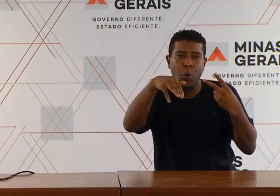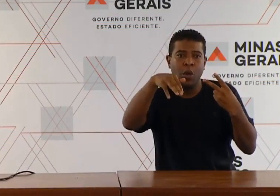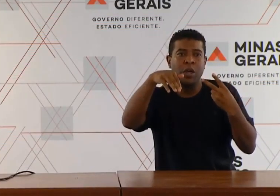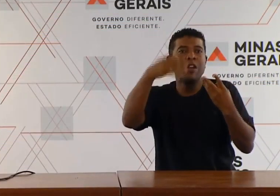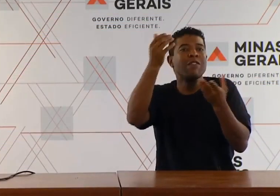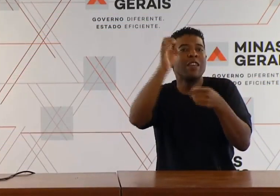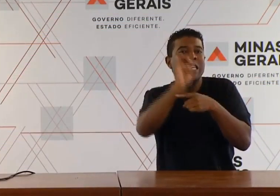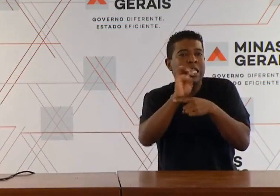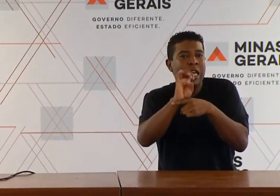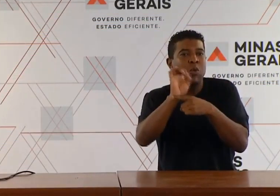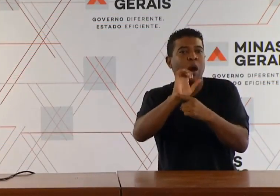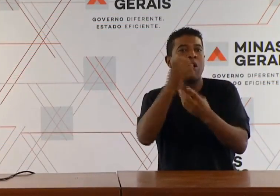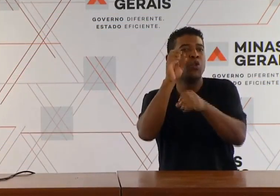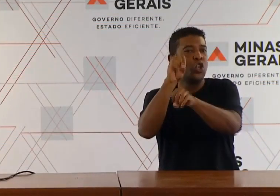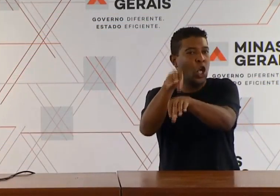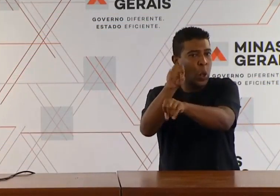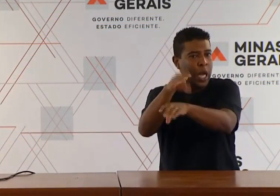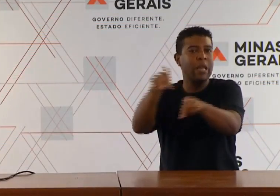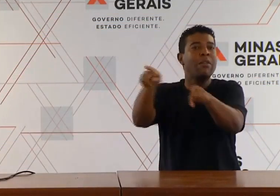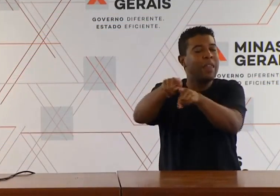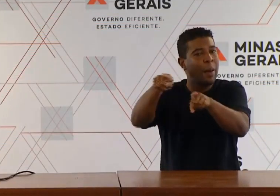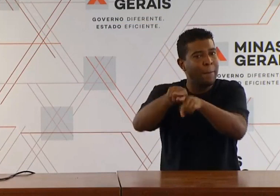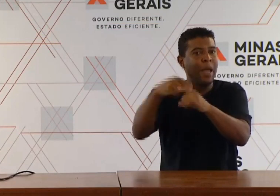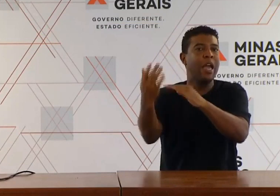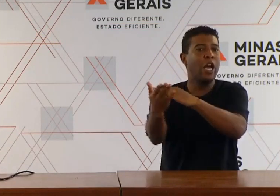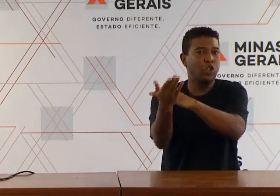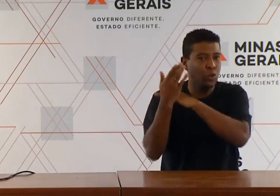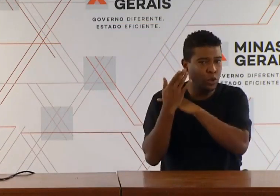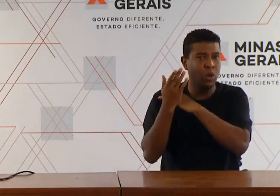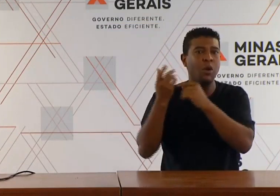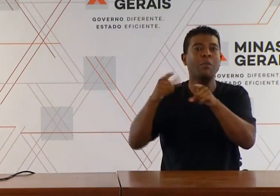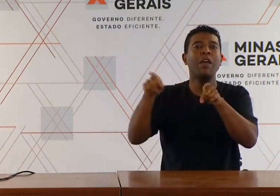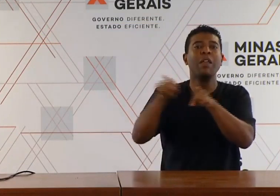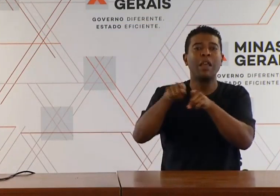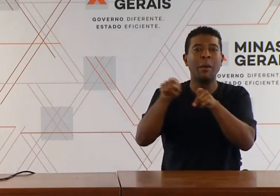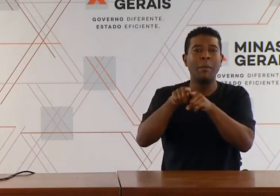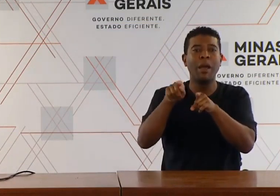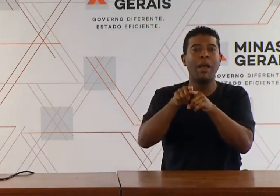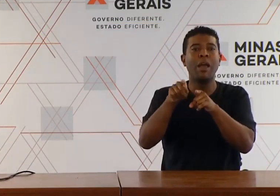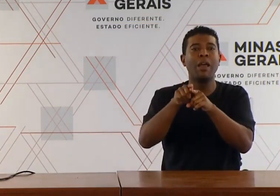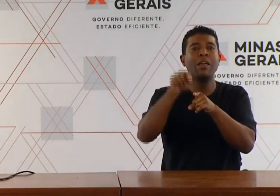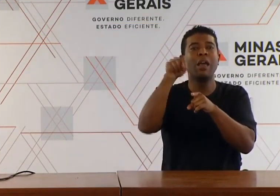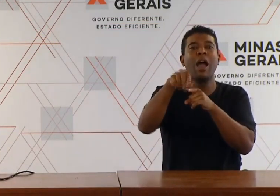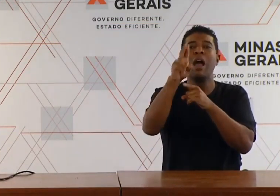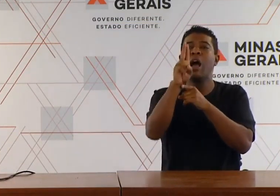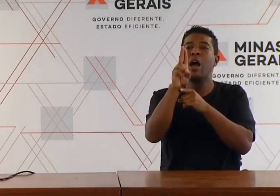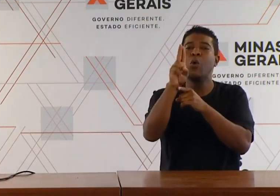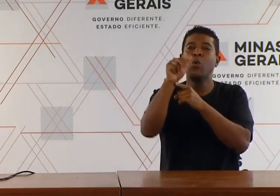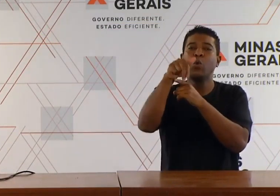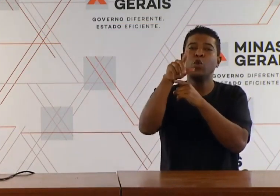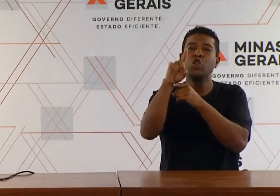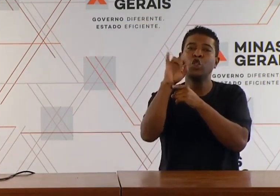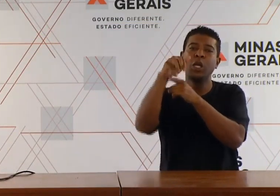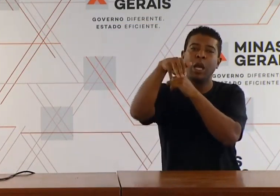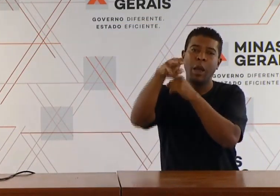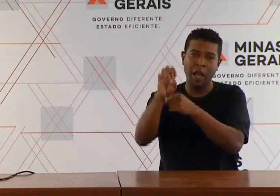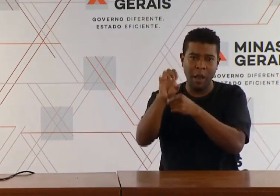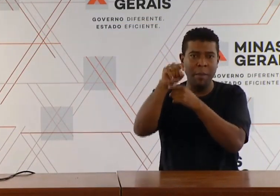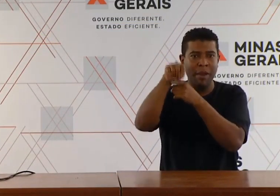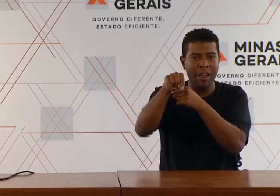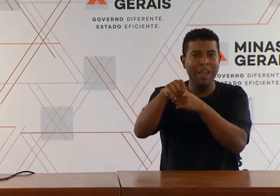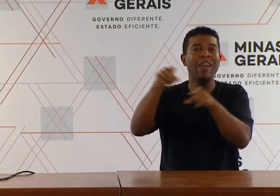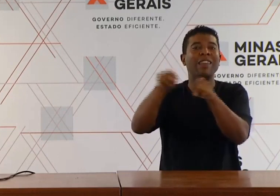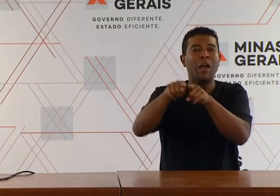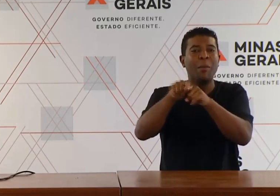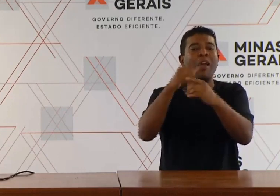Legislativa também estiveram presentes. E as instituições, UNDIME, a nossa União dos Dirigentes Municipais de Educação. Esse é um